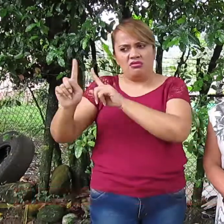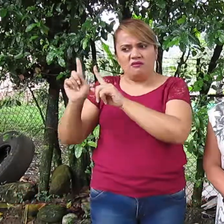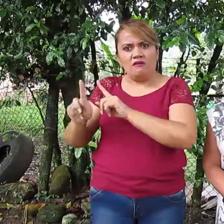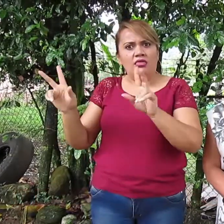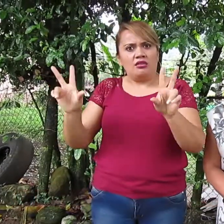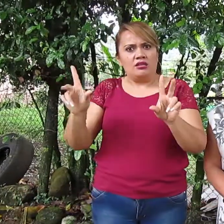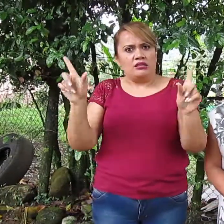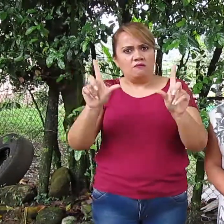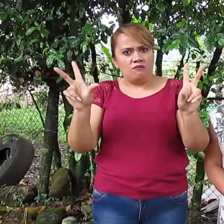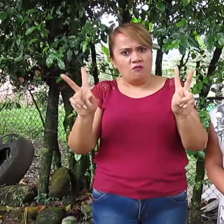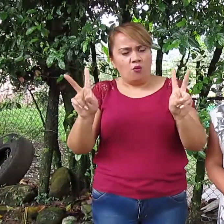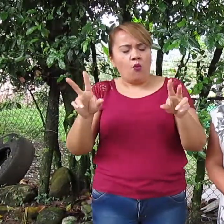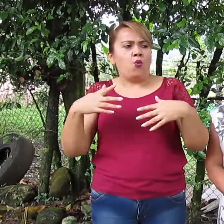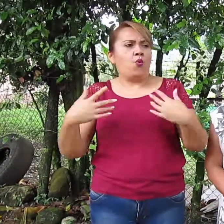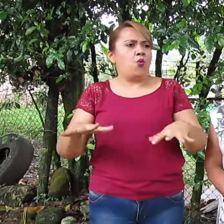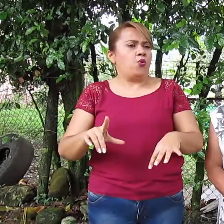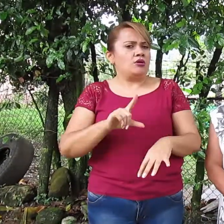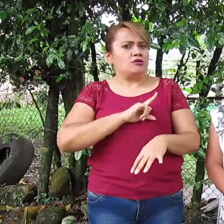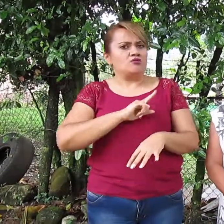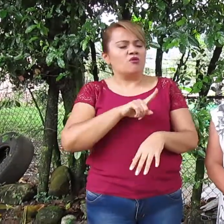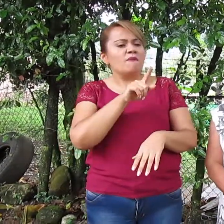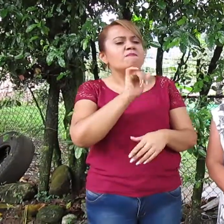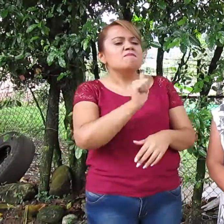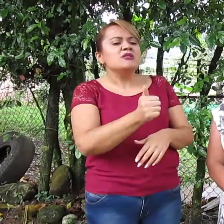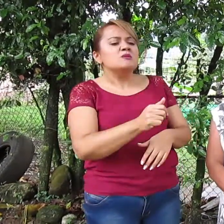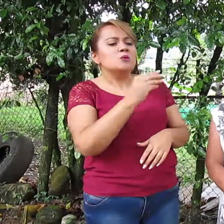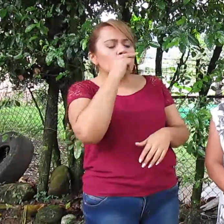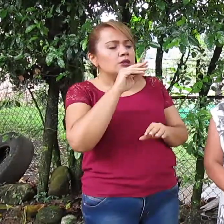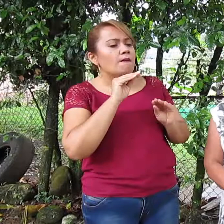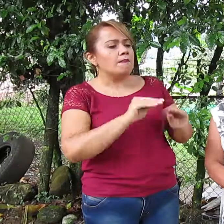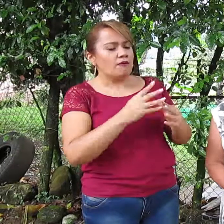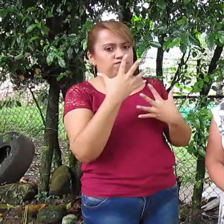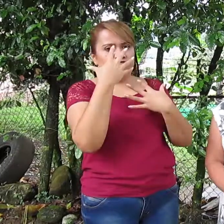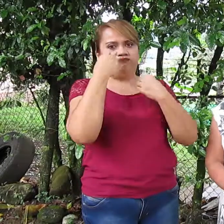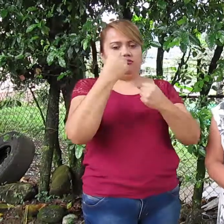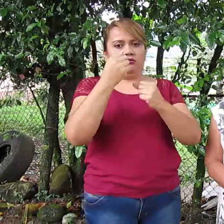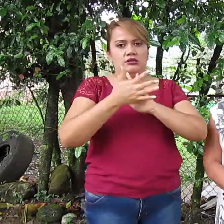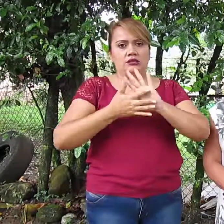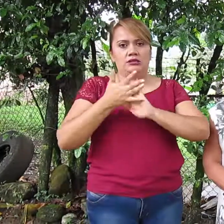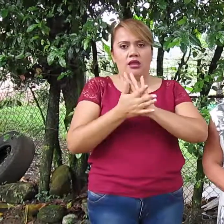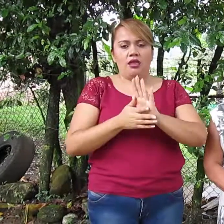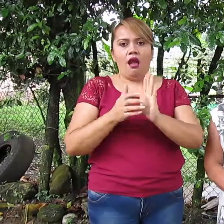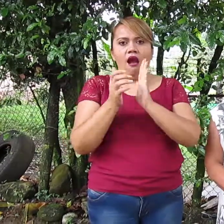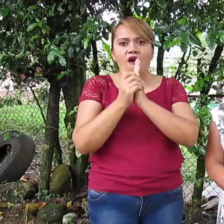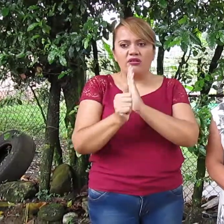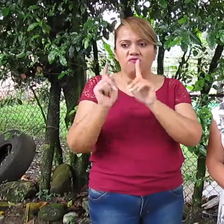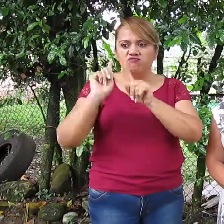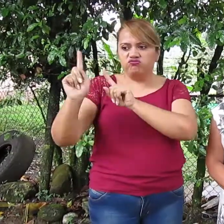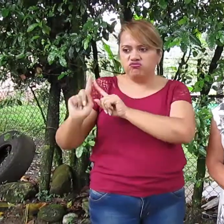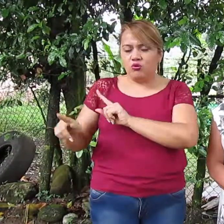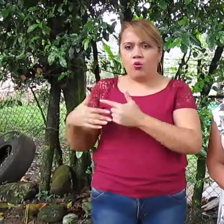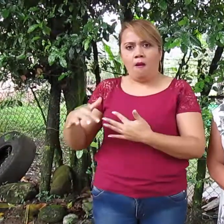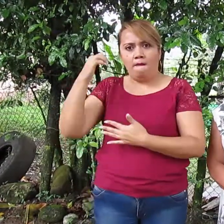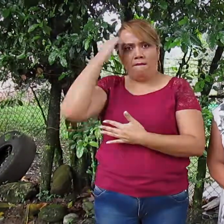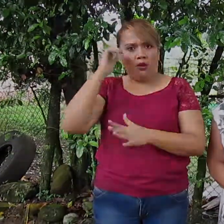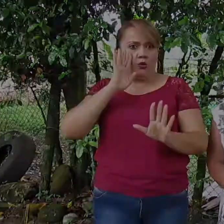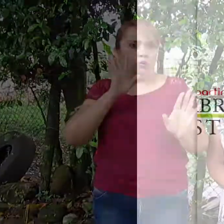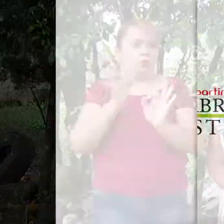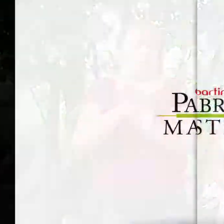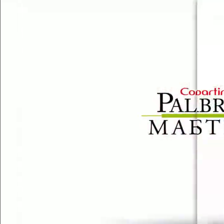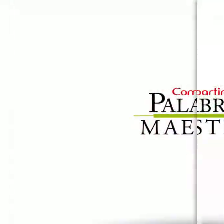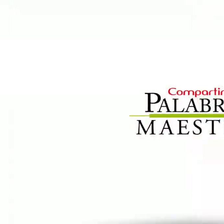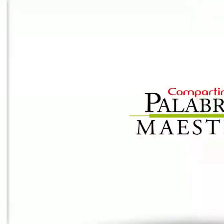fortalecido muchísimo en la adquisición de la lengua de los niños, en adquirir más habilidad en la parte pedagógica.